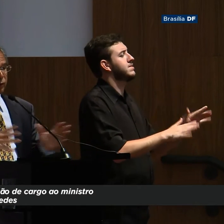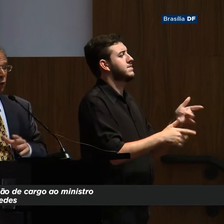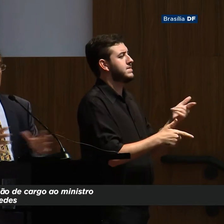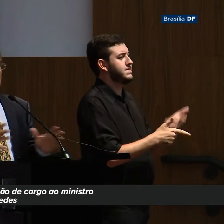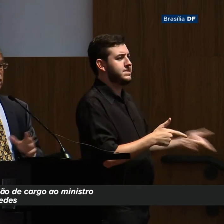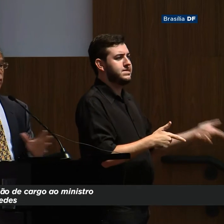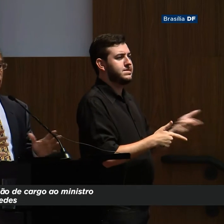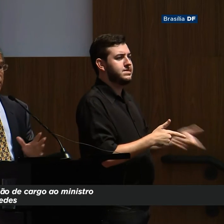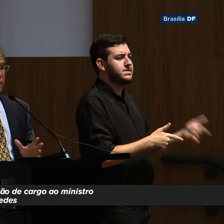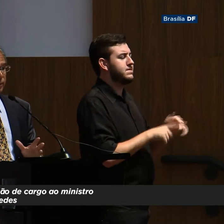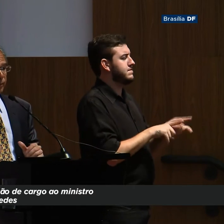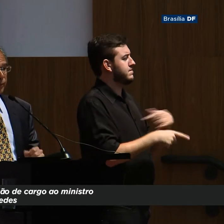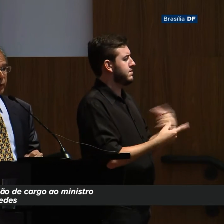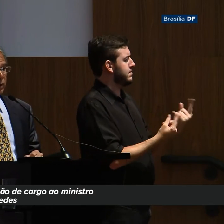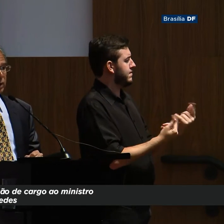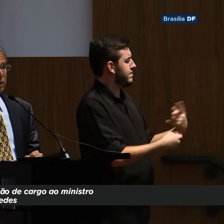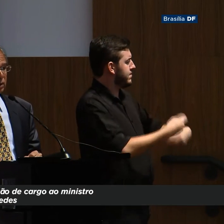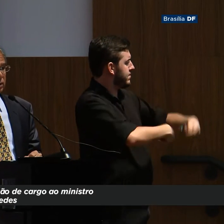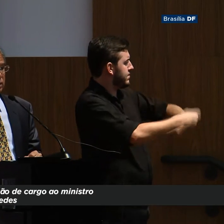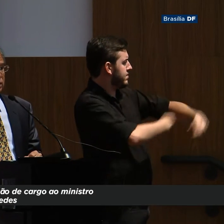que foram trocando de forma